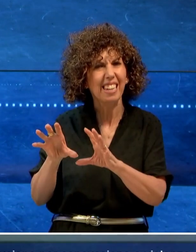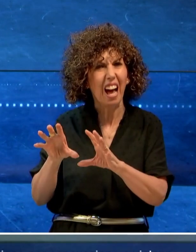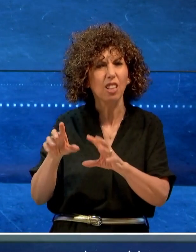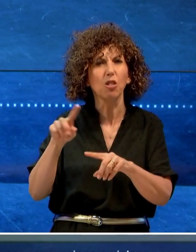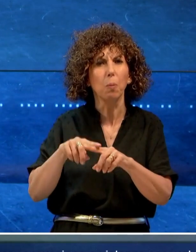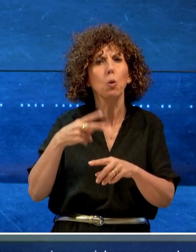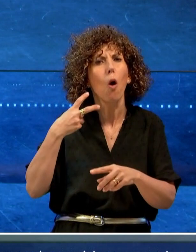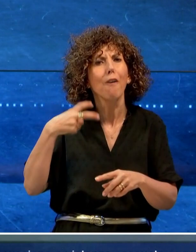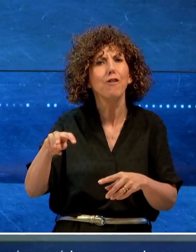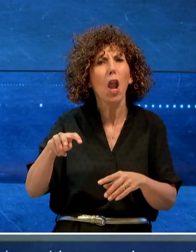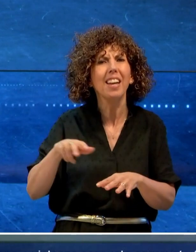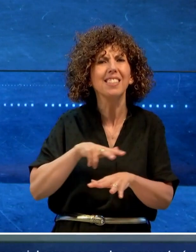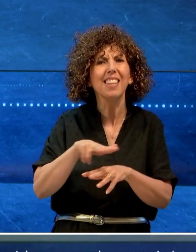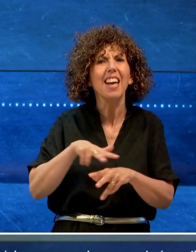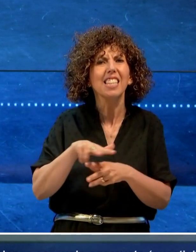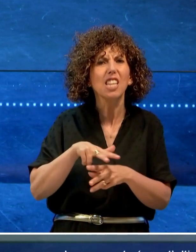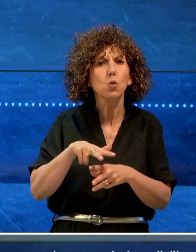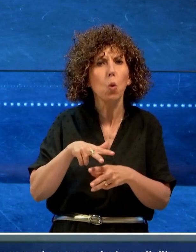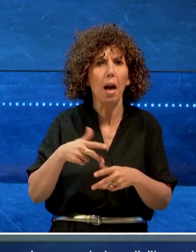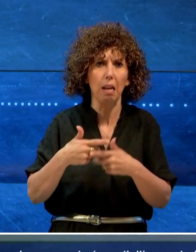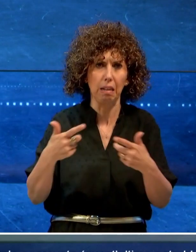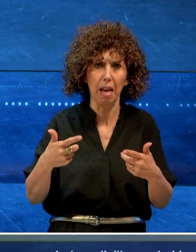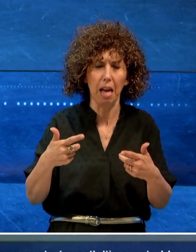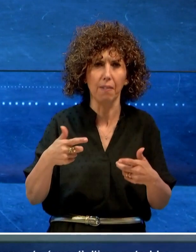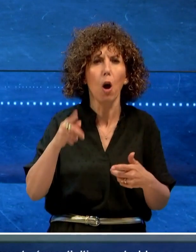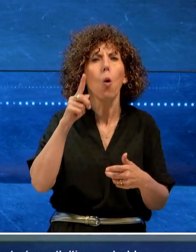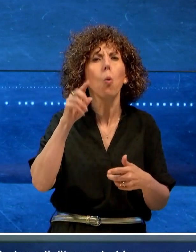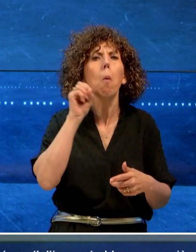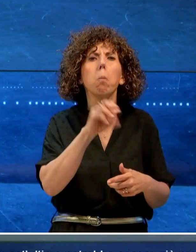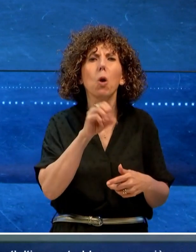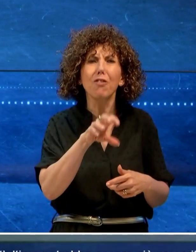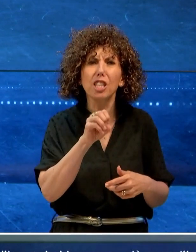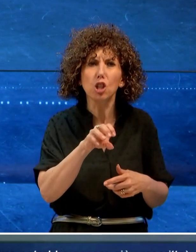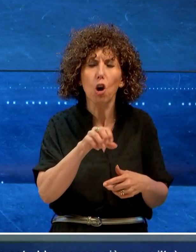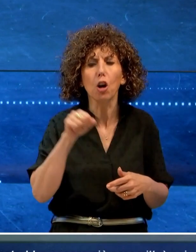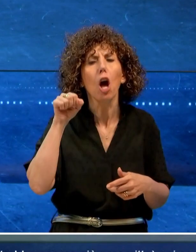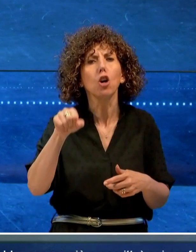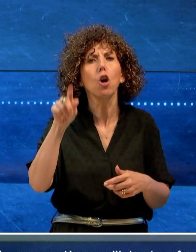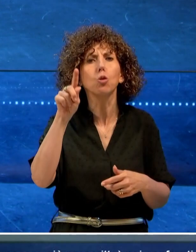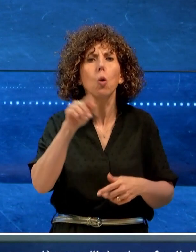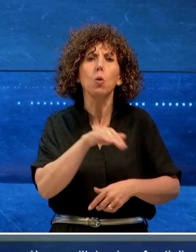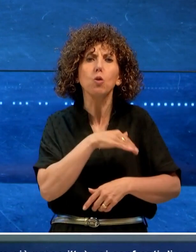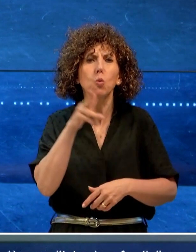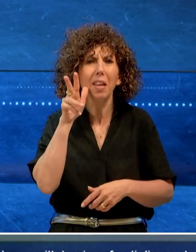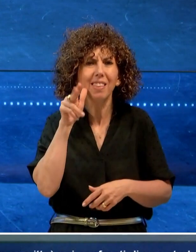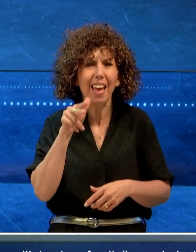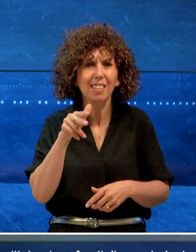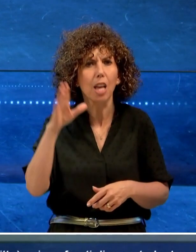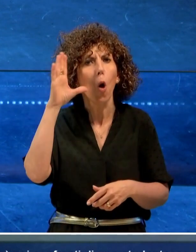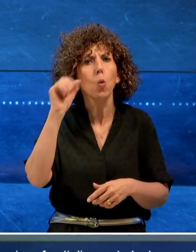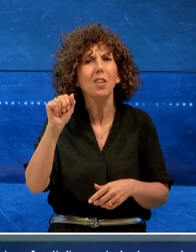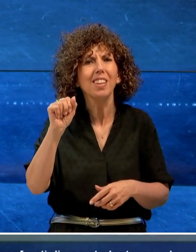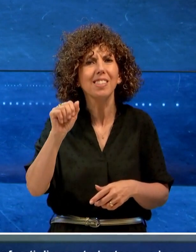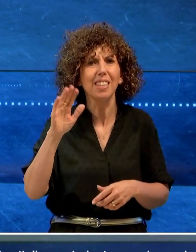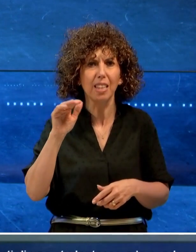già prescritto, nei confronti di una studentessa e la condanna a risarcire l'Università degli Studi di Bari al